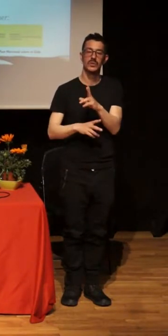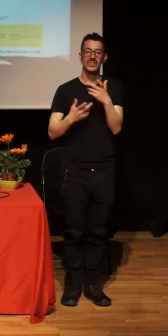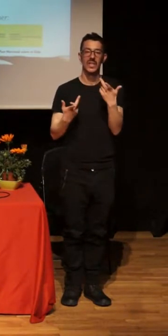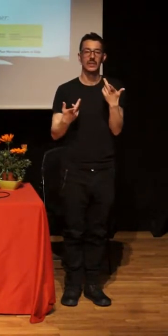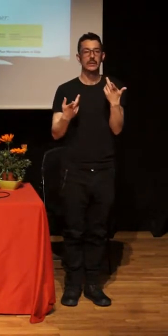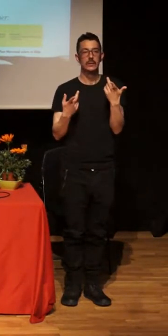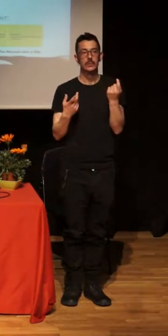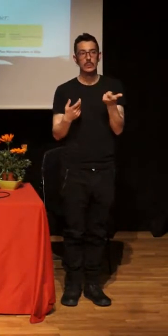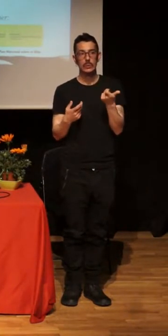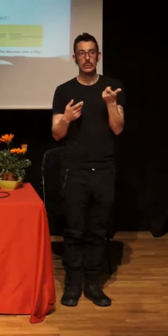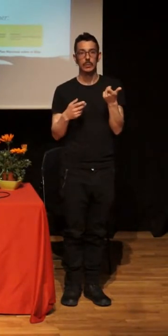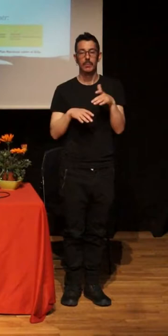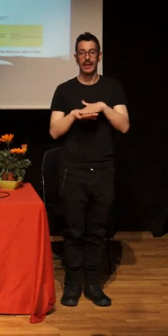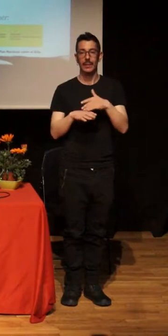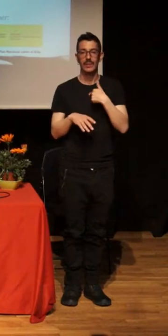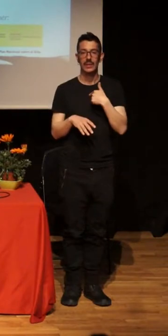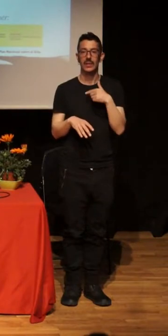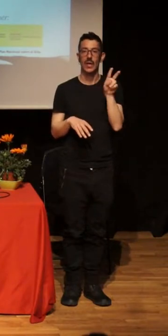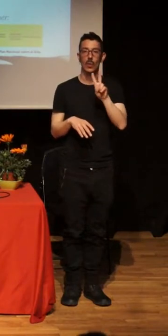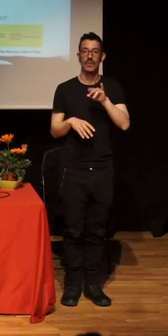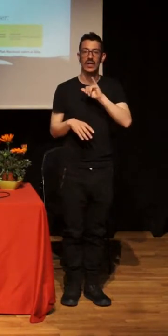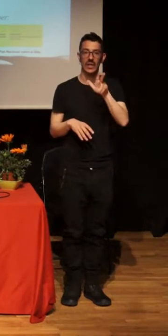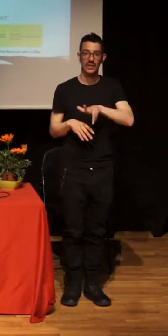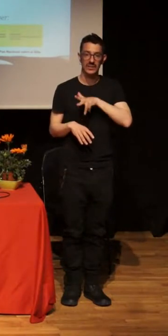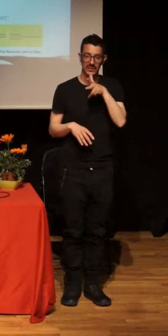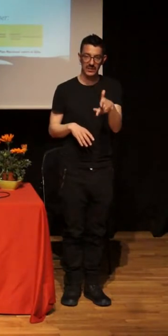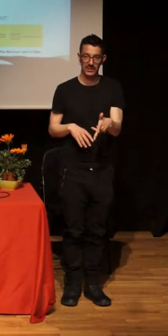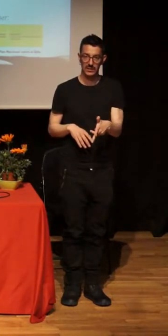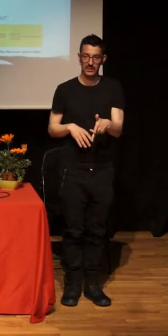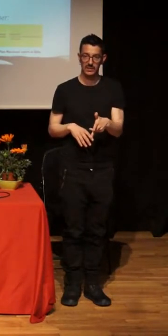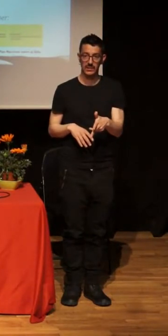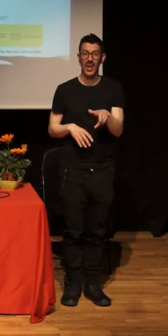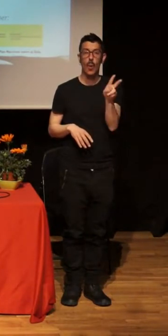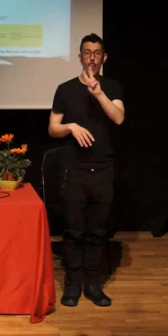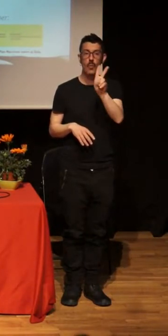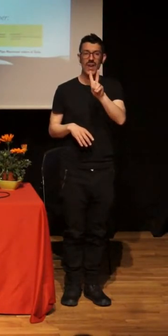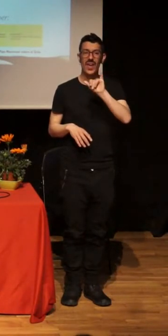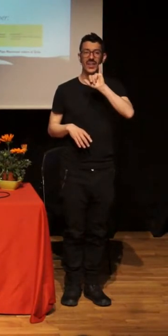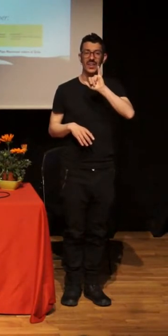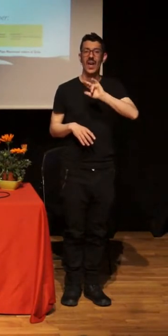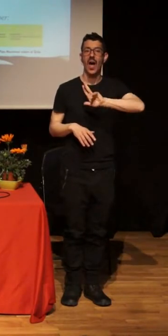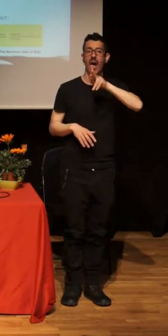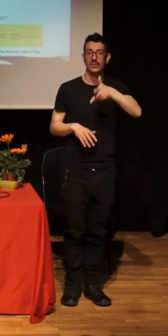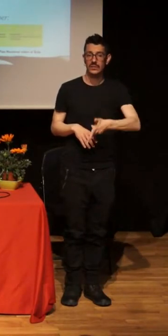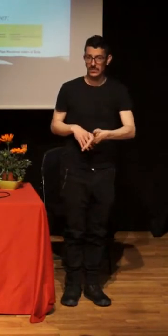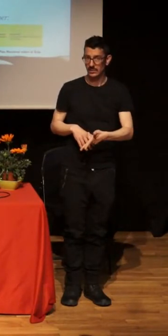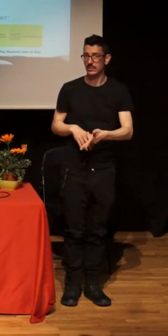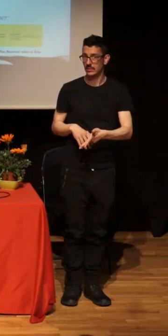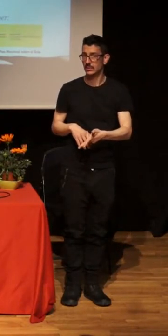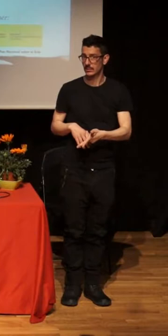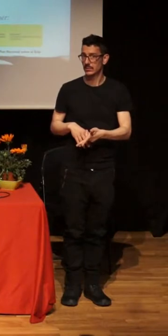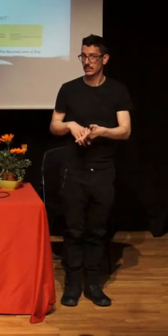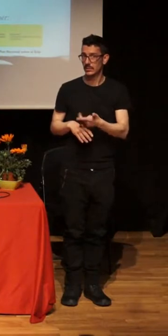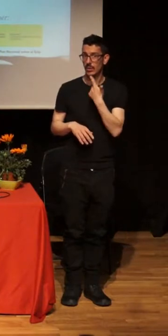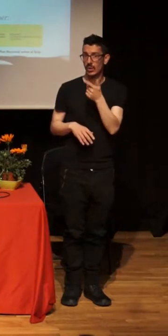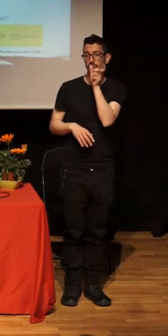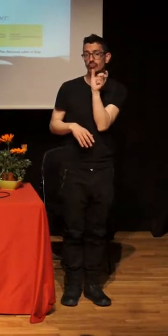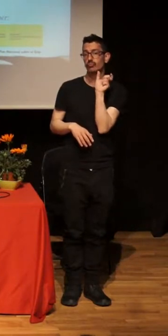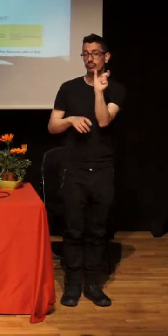is to say, the VIH, and I say VIH because my construction